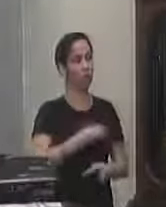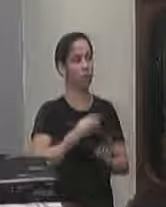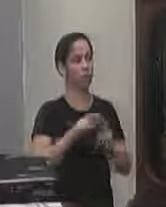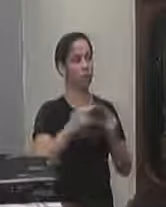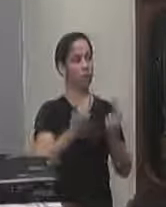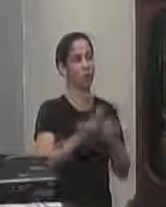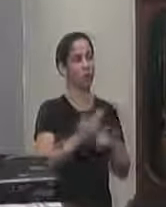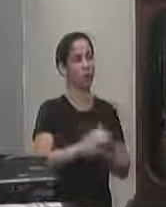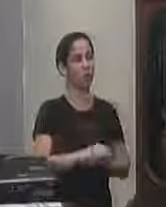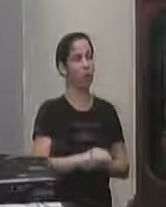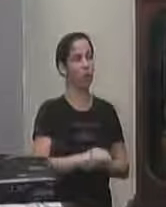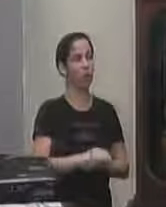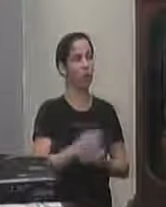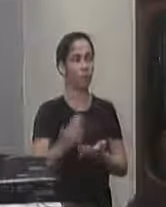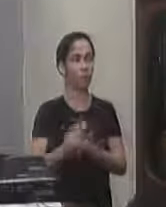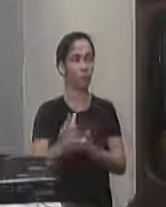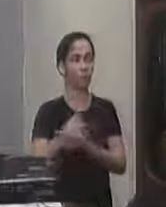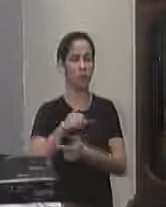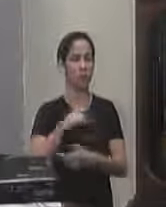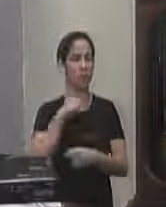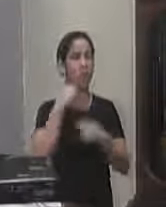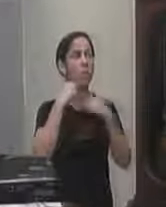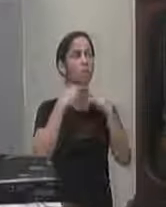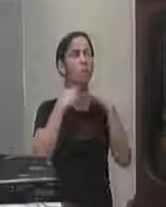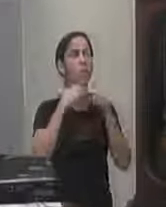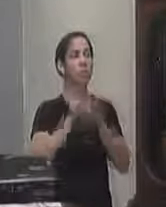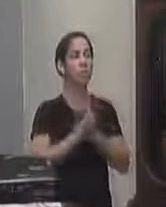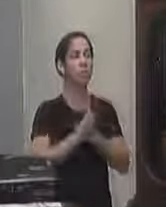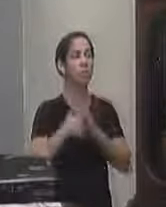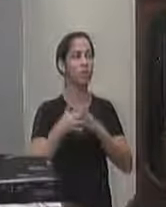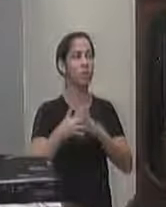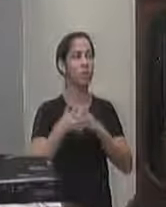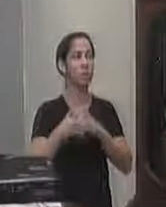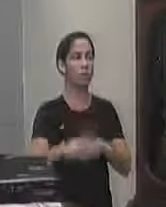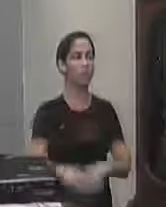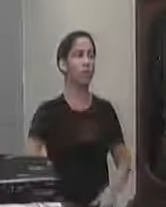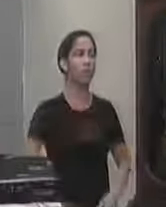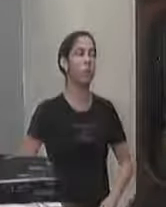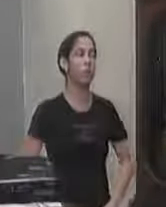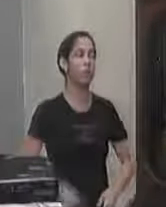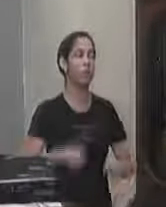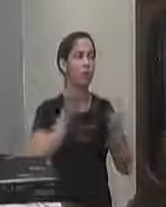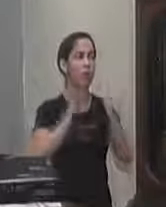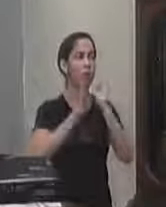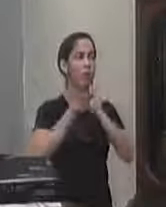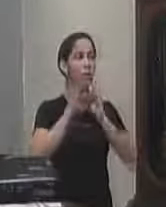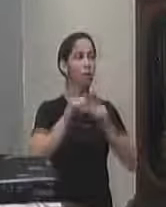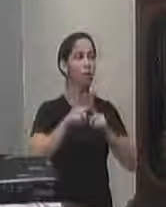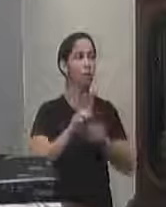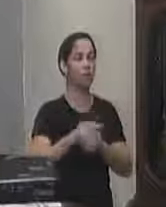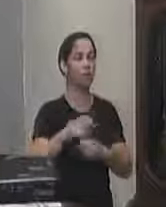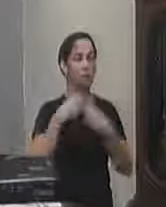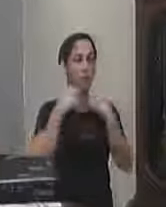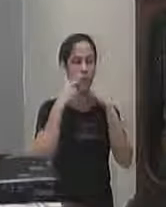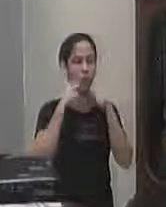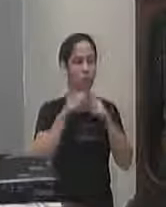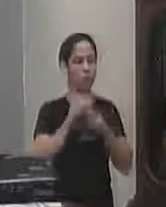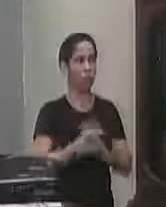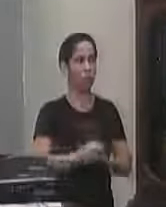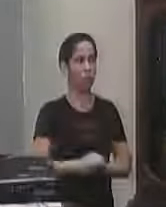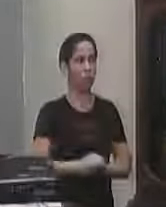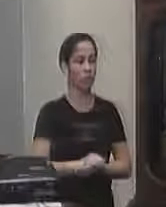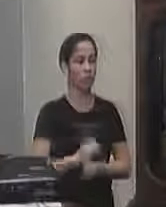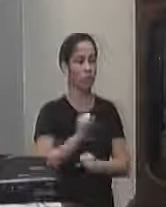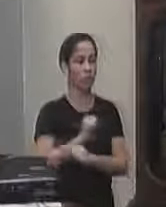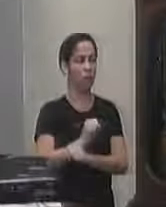ocorrido dúvidas e aí houve toda aquela situação na rede social que muito me aborreceu e eu dei uma